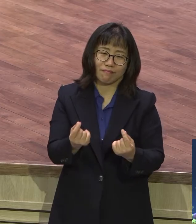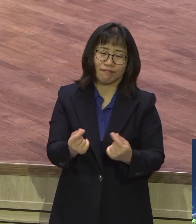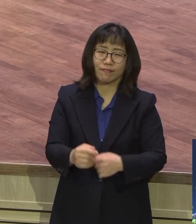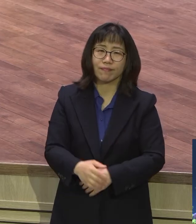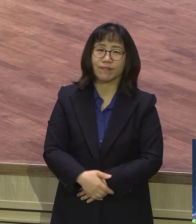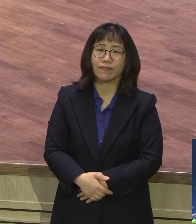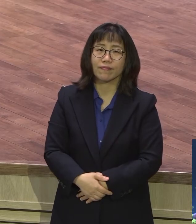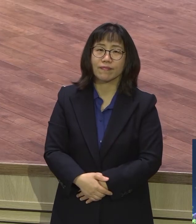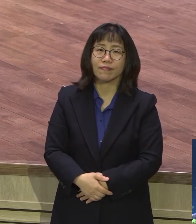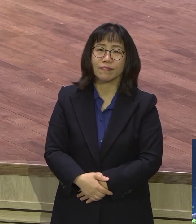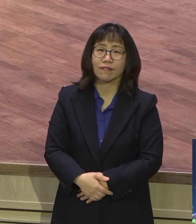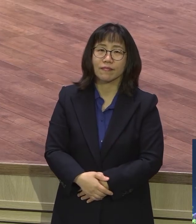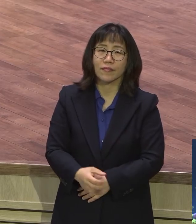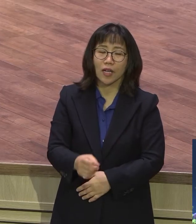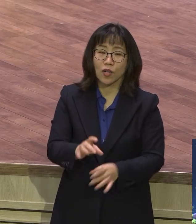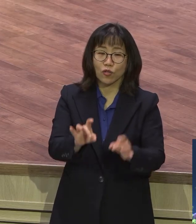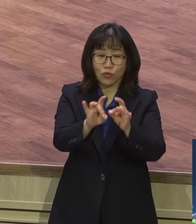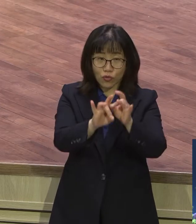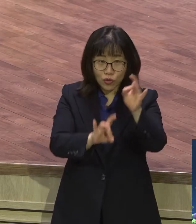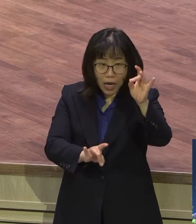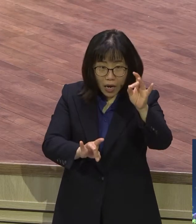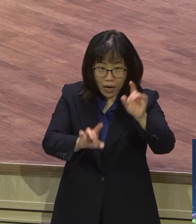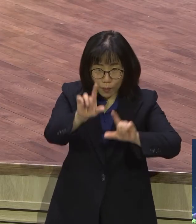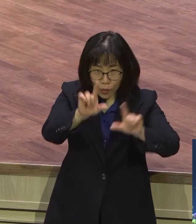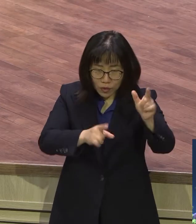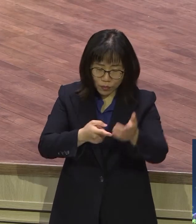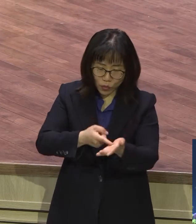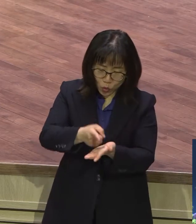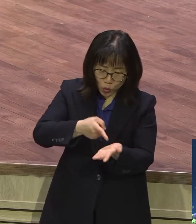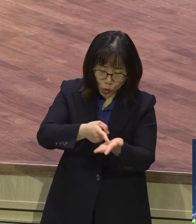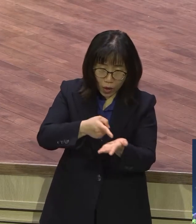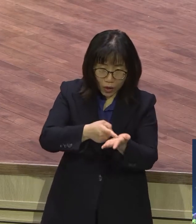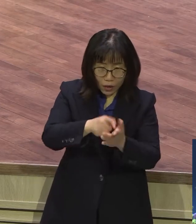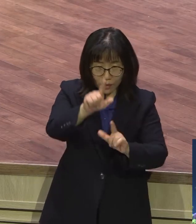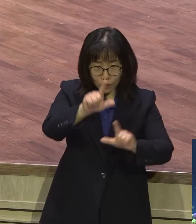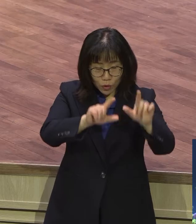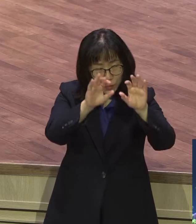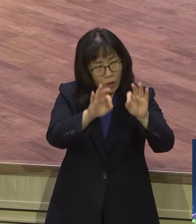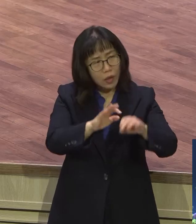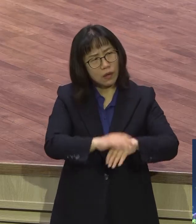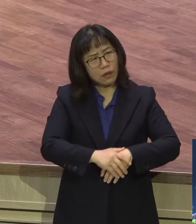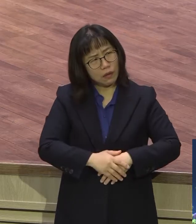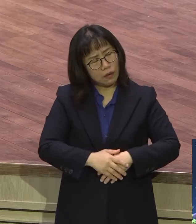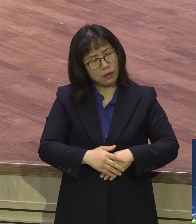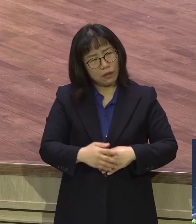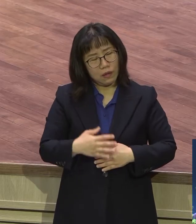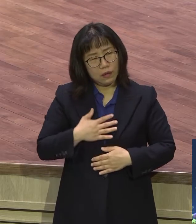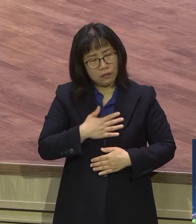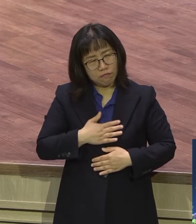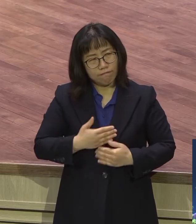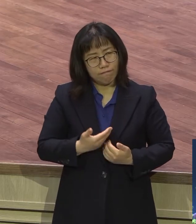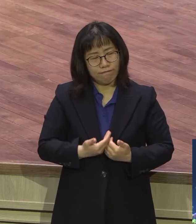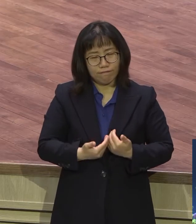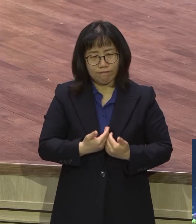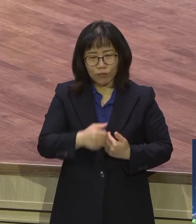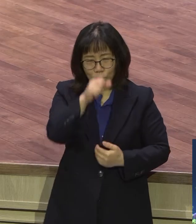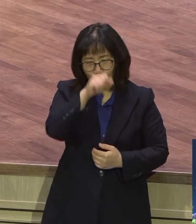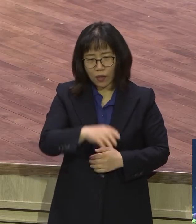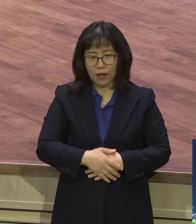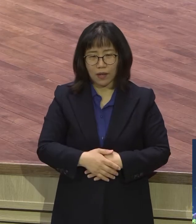우상회능 우상형상들 이런 거 보면 기분이 괜히 안 좋고 나빠야 돼 그게 정상이야 옛날처럼 아주 습관 내가 저를